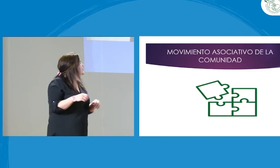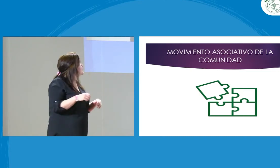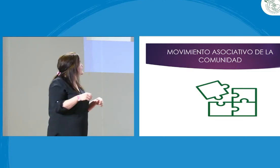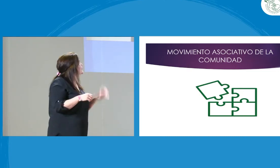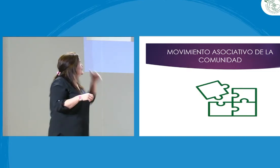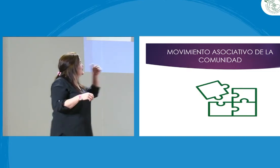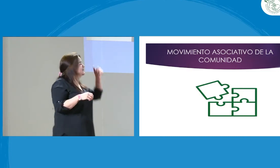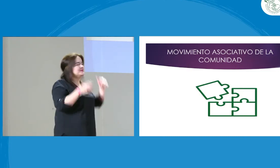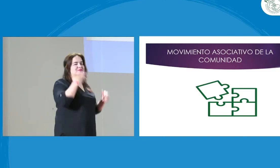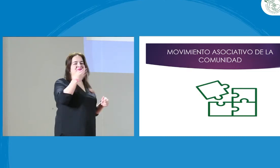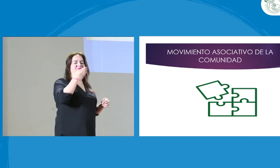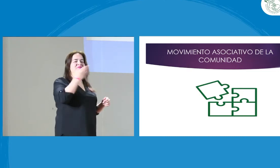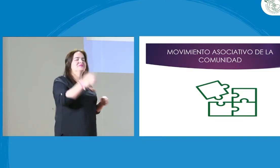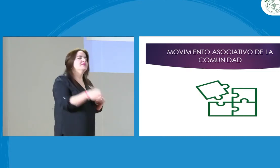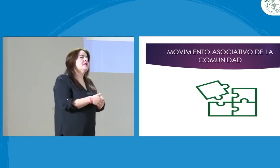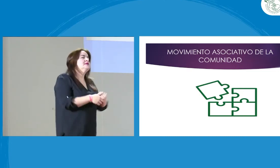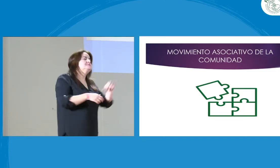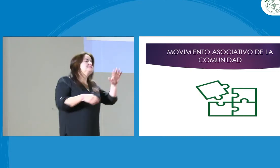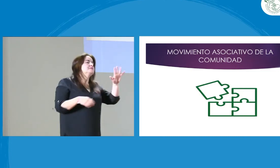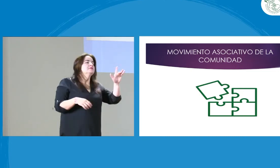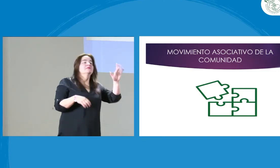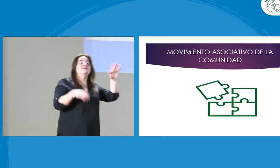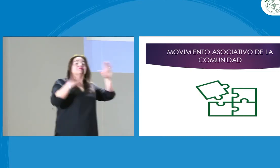¿Me regalas el de movimiento asociativo? Ah, perfecto.